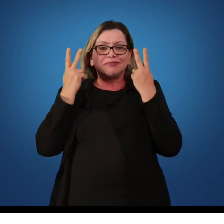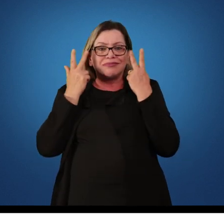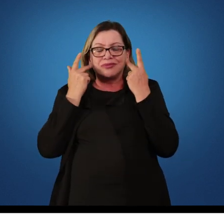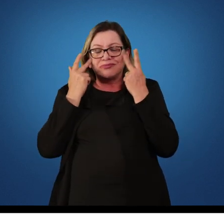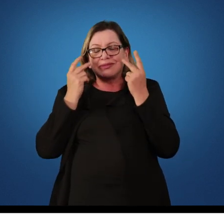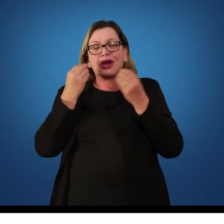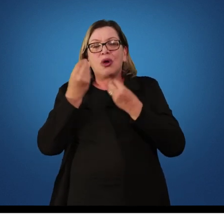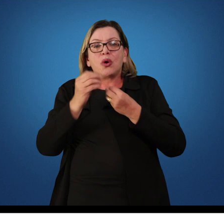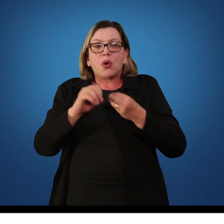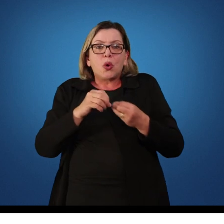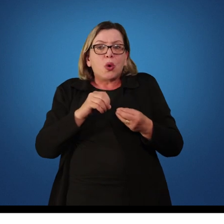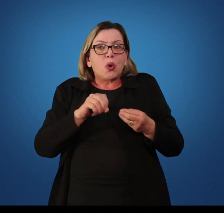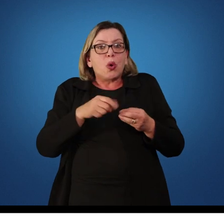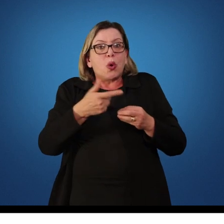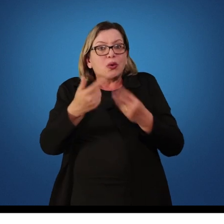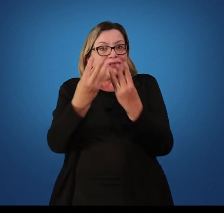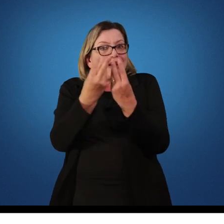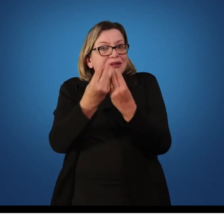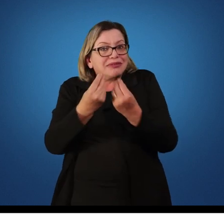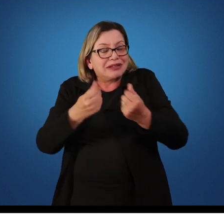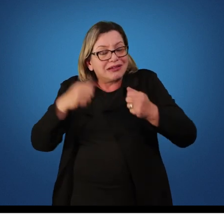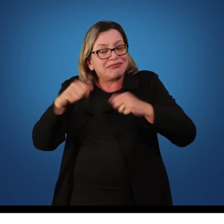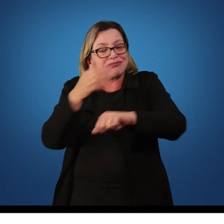algum dia alguém nos ensinar.